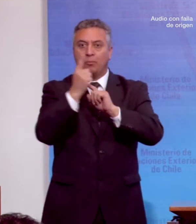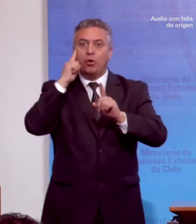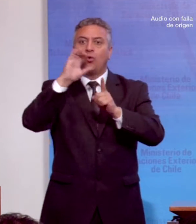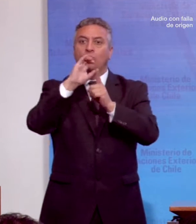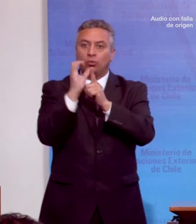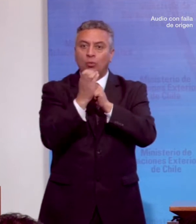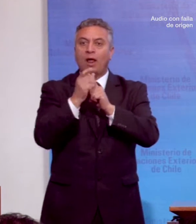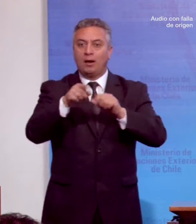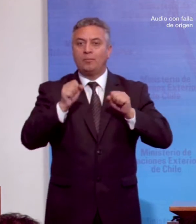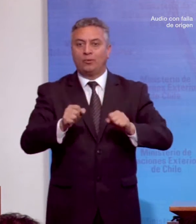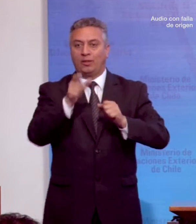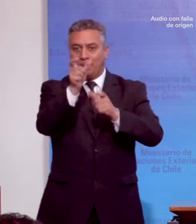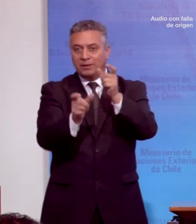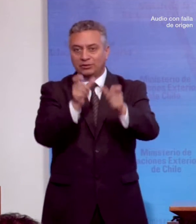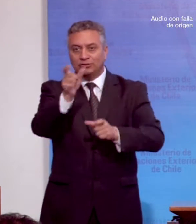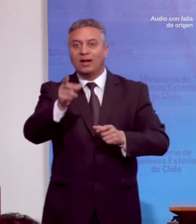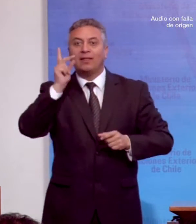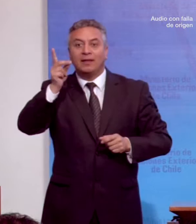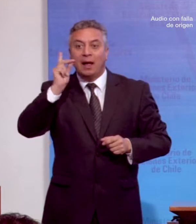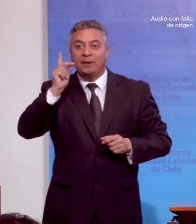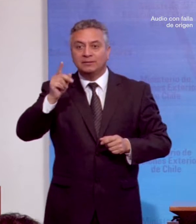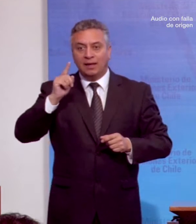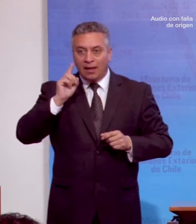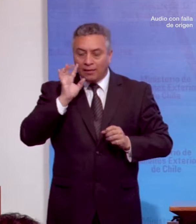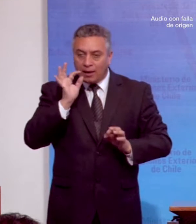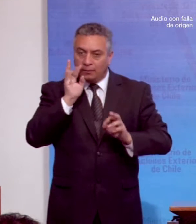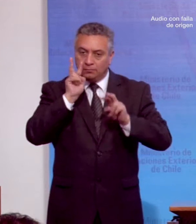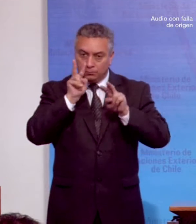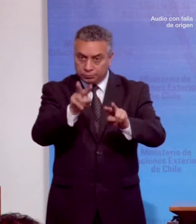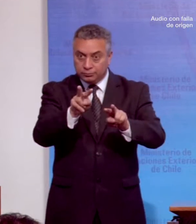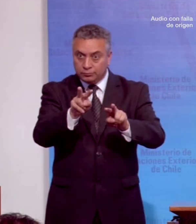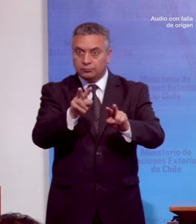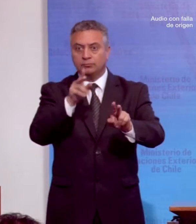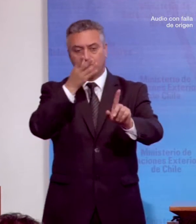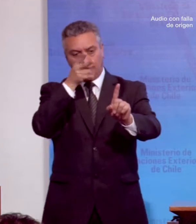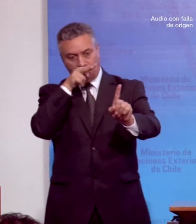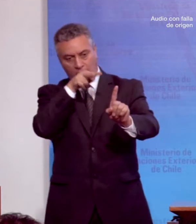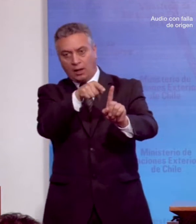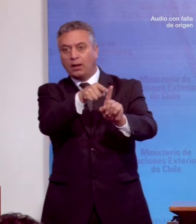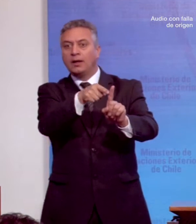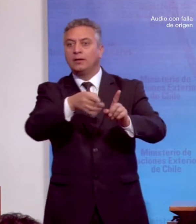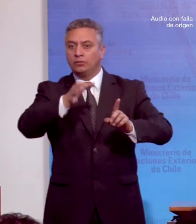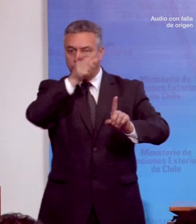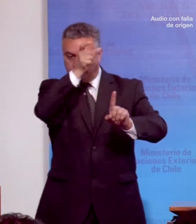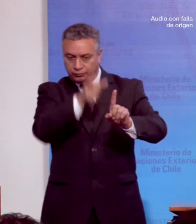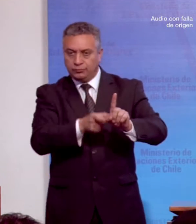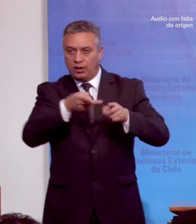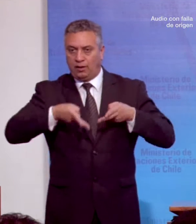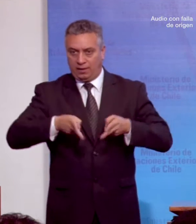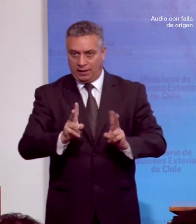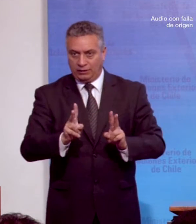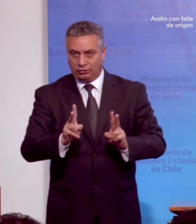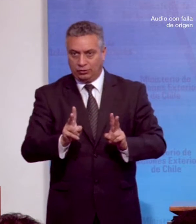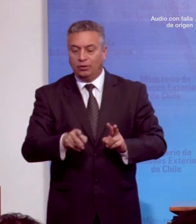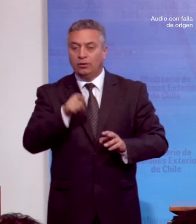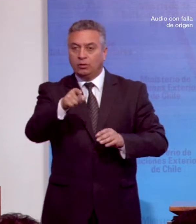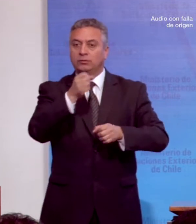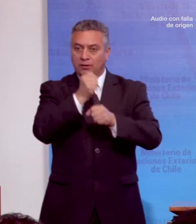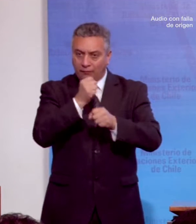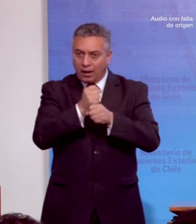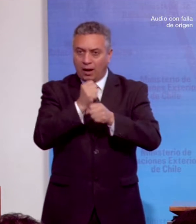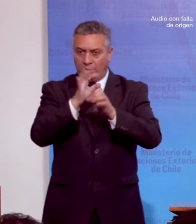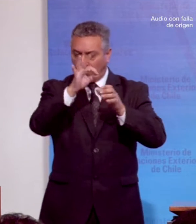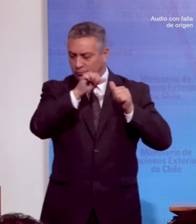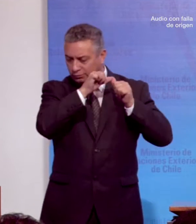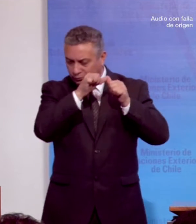considerar a las personas en situación de discapacidad como sujetos de derechos. Para ello, ha trabajado en colaboración permanente con las